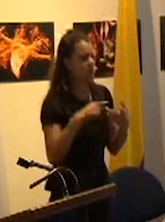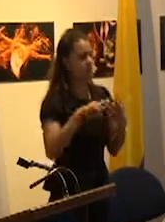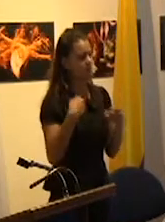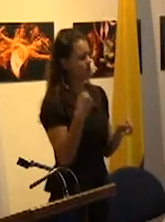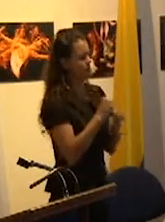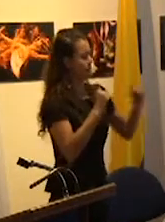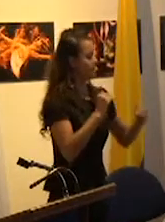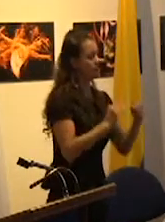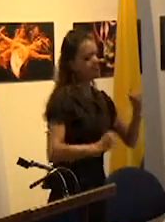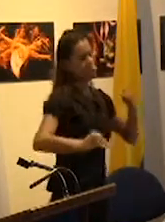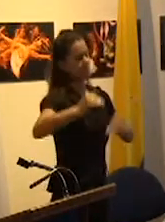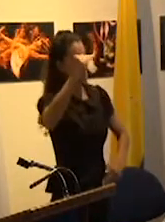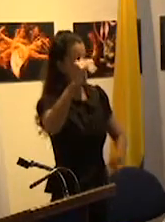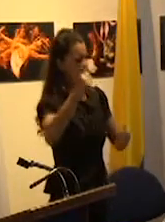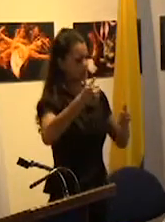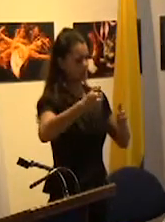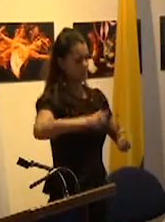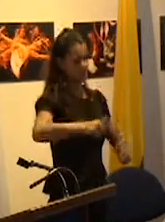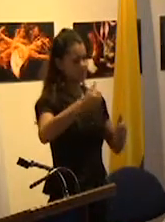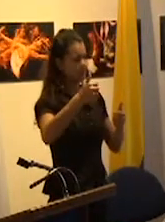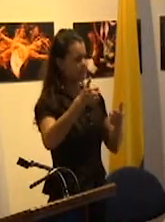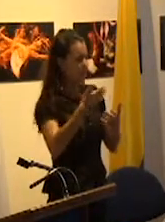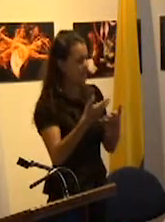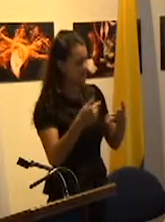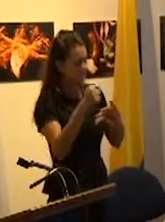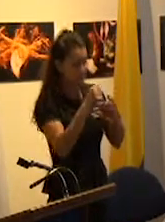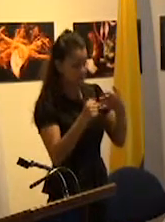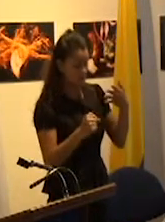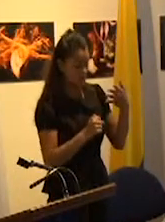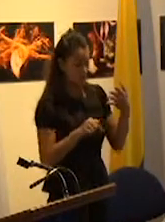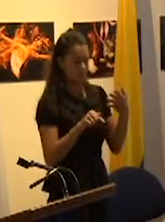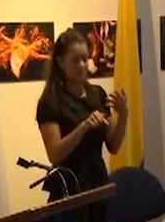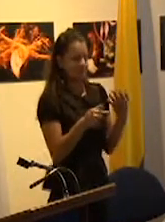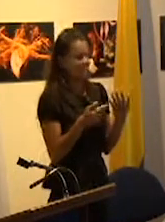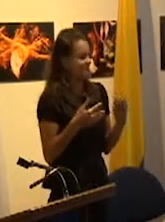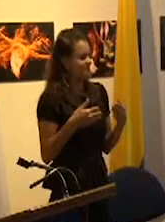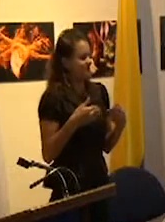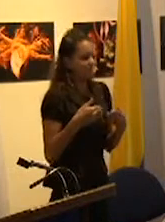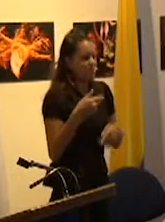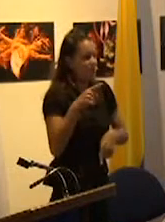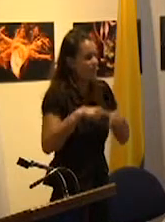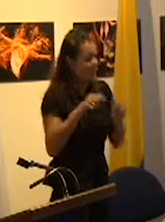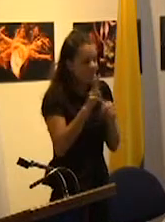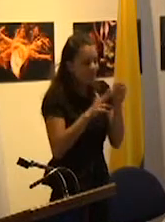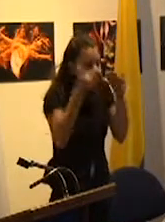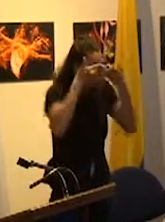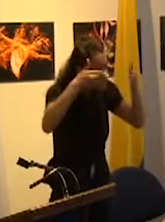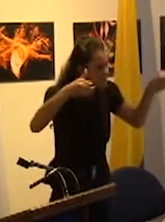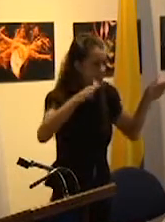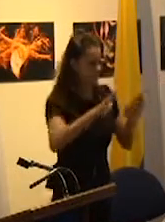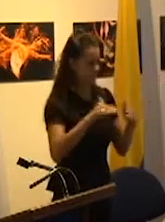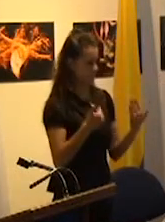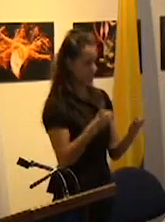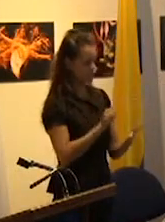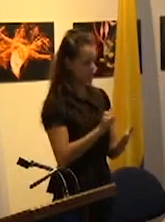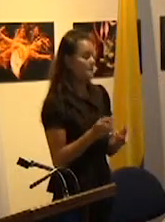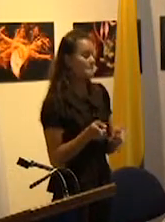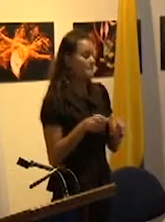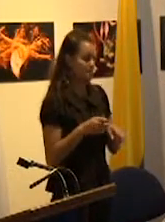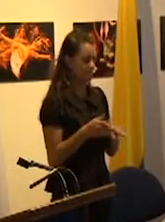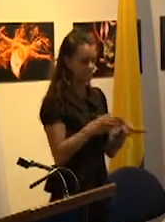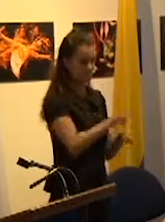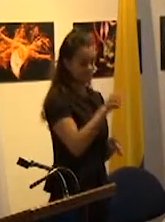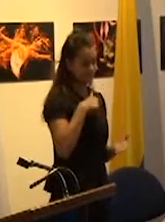superioridad e inferioridad que obstaculizan la construcción de la democracia en la escuela también Piaget